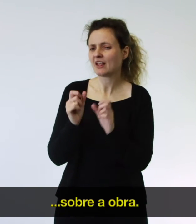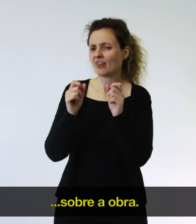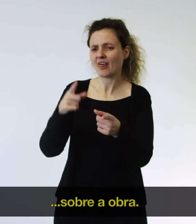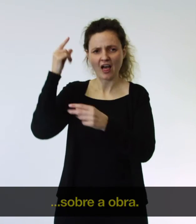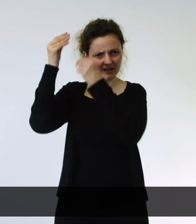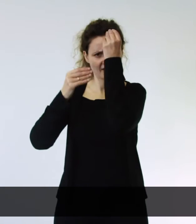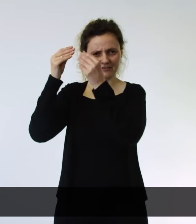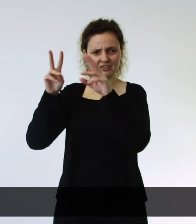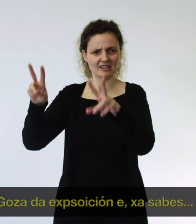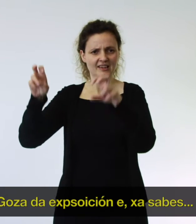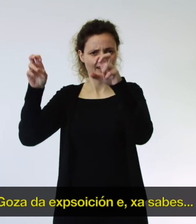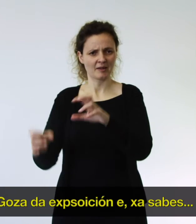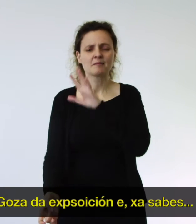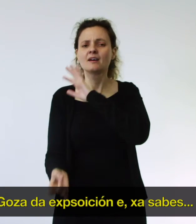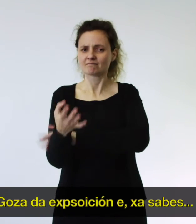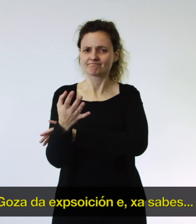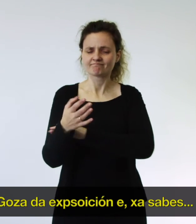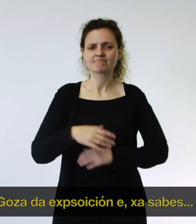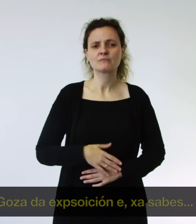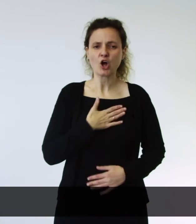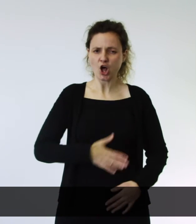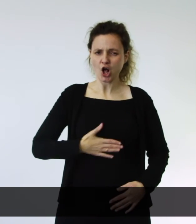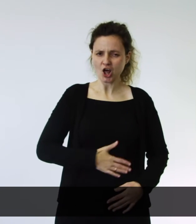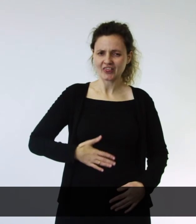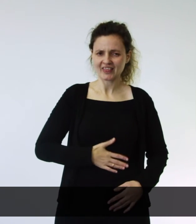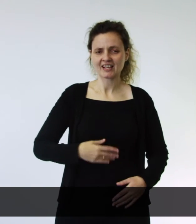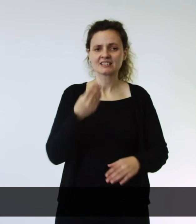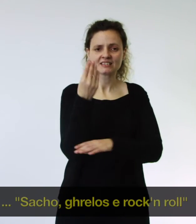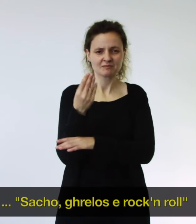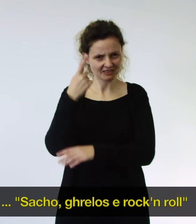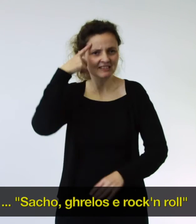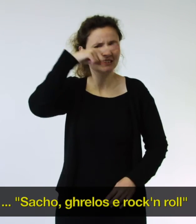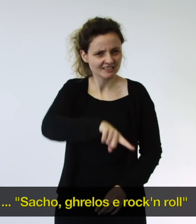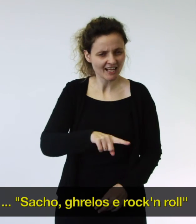Goza da exposición, e xa sabes, Sacho, Jrelos e Rock and Roll.